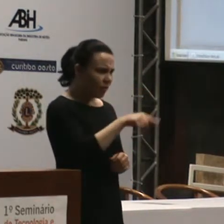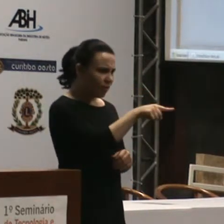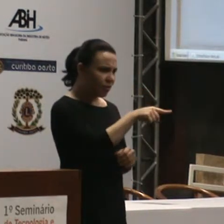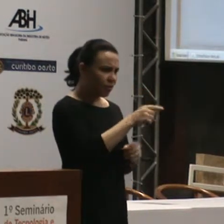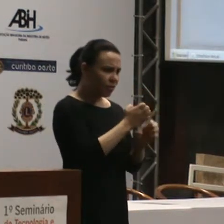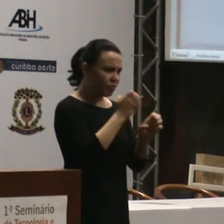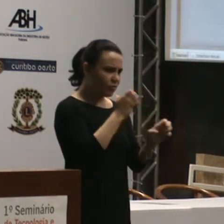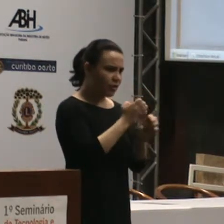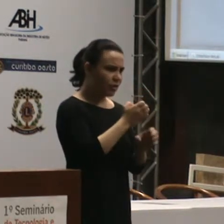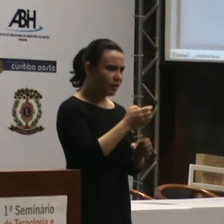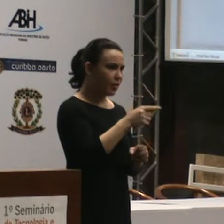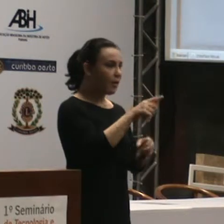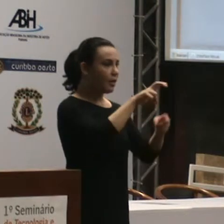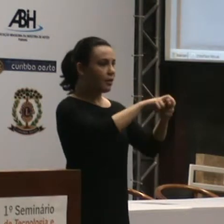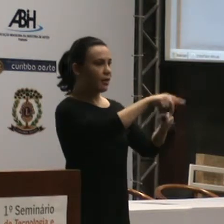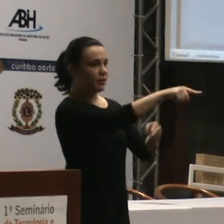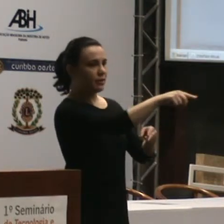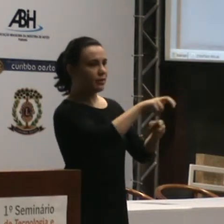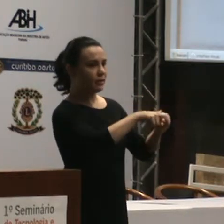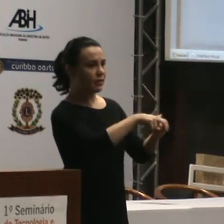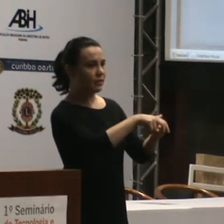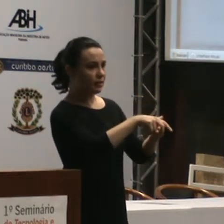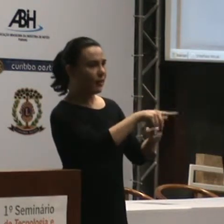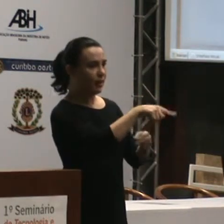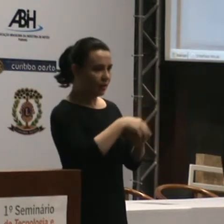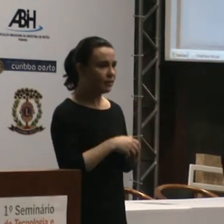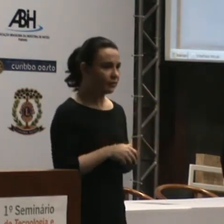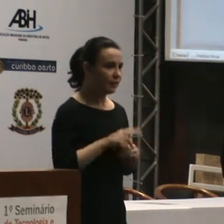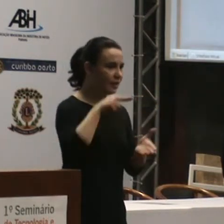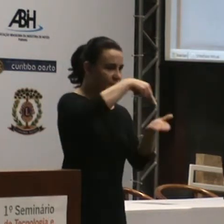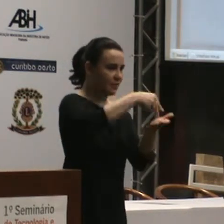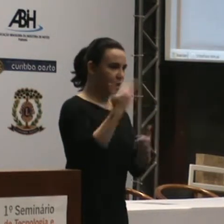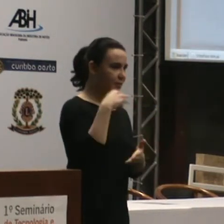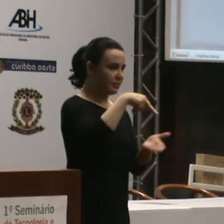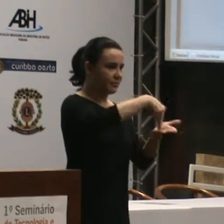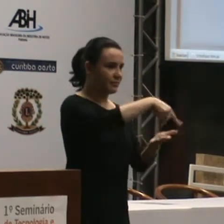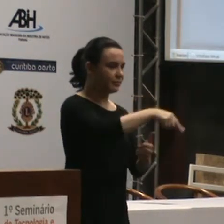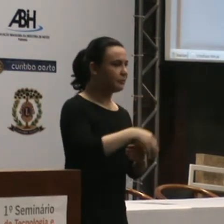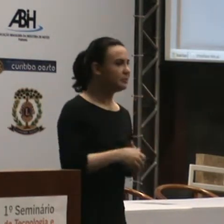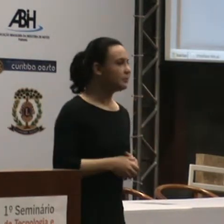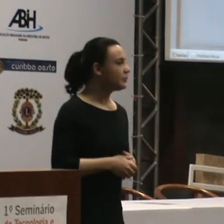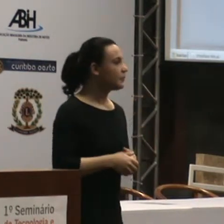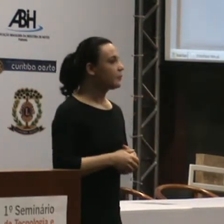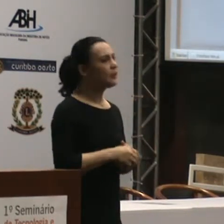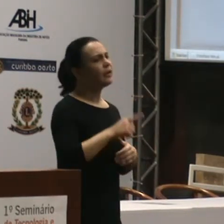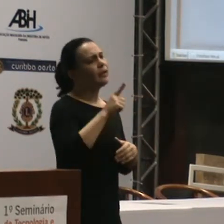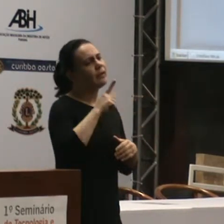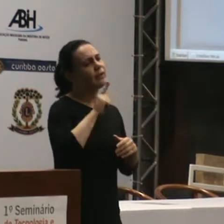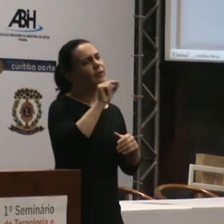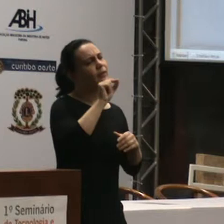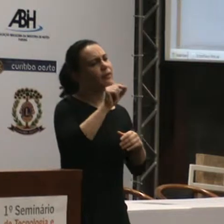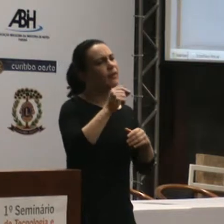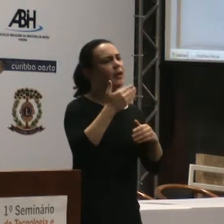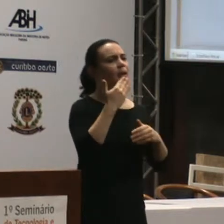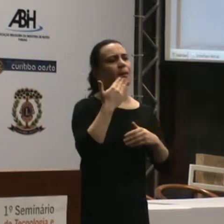de implementação que envolvem recitação e toda aquela política